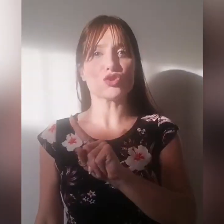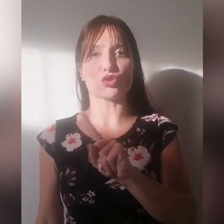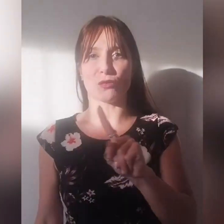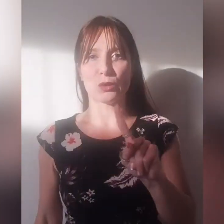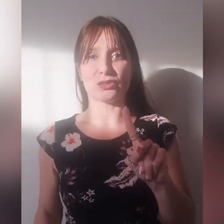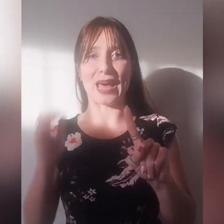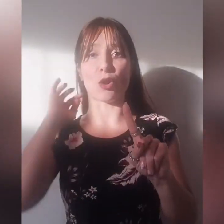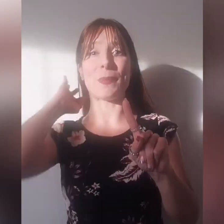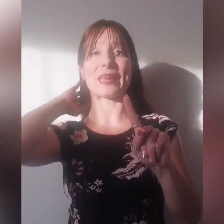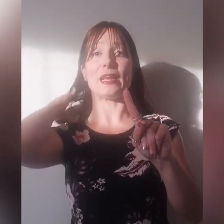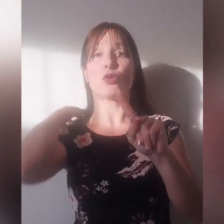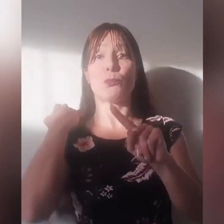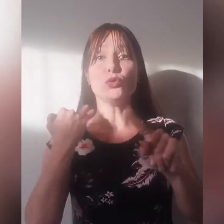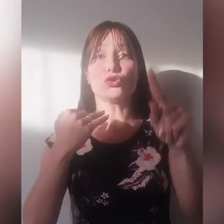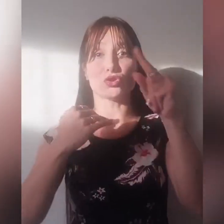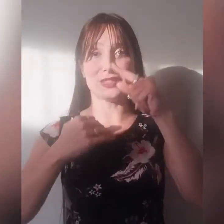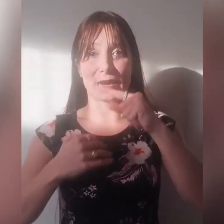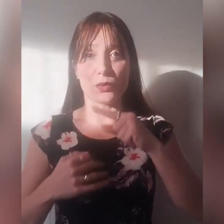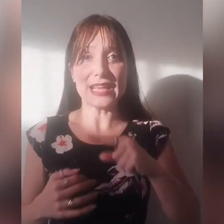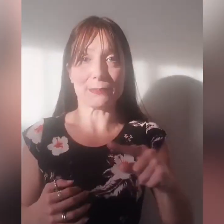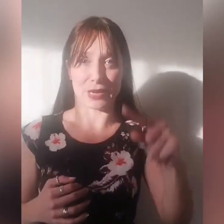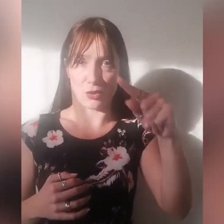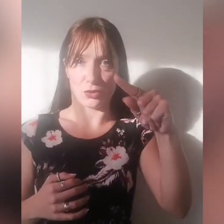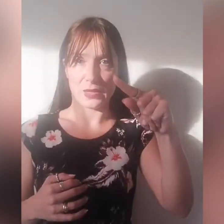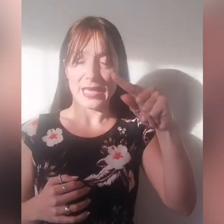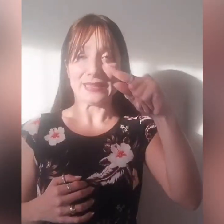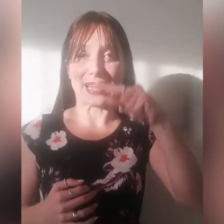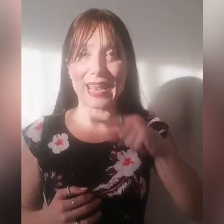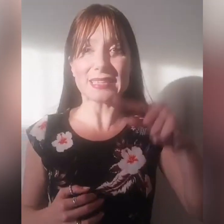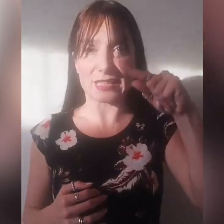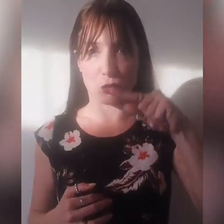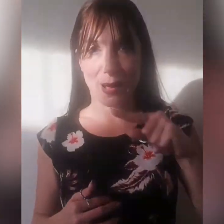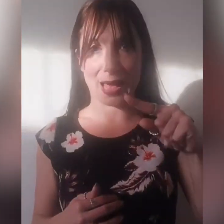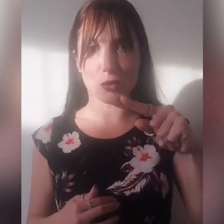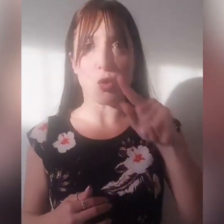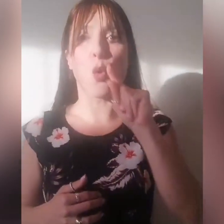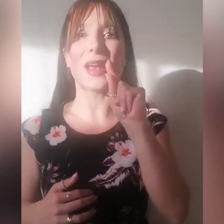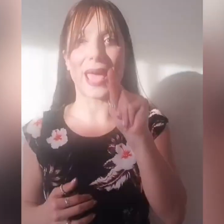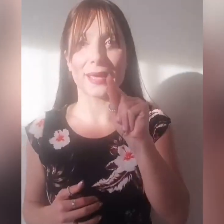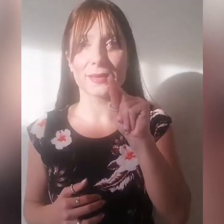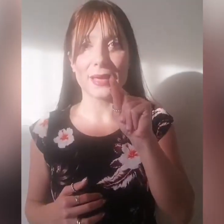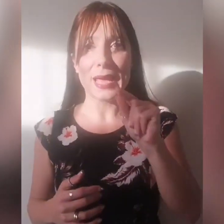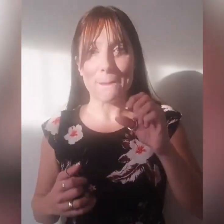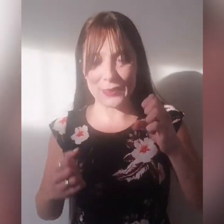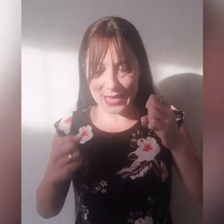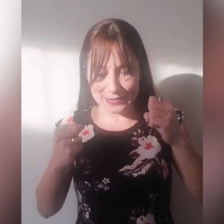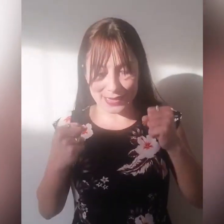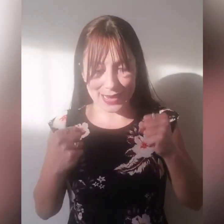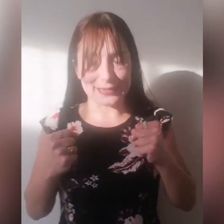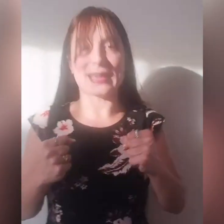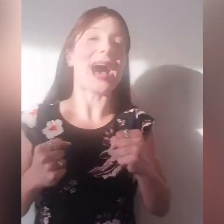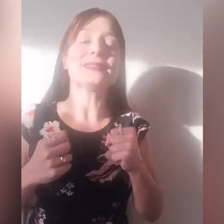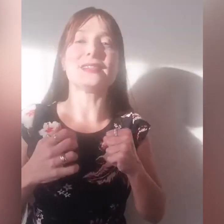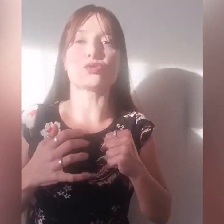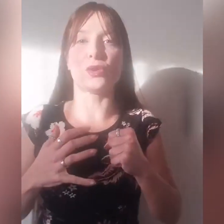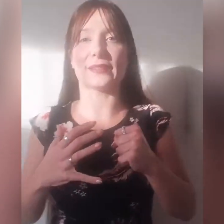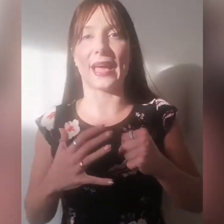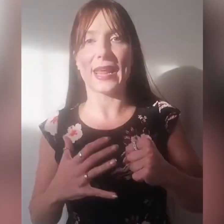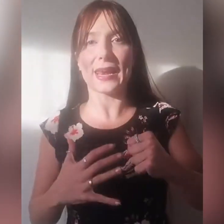sottovalutarlo, perché il punto di equilibrio dell'essere umano qual è? Piedi radicati sulla terra,